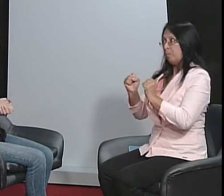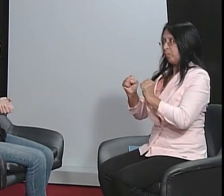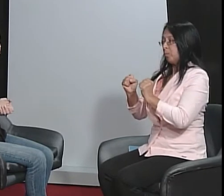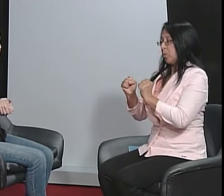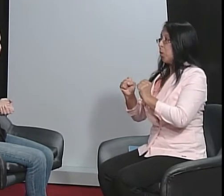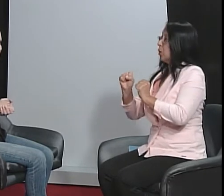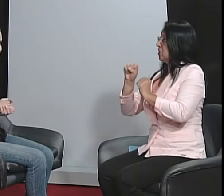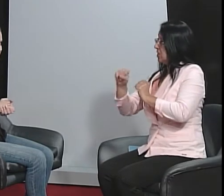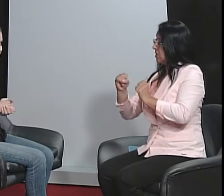segunda.